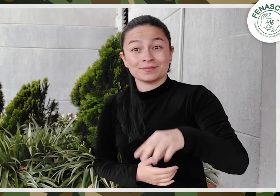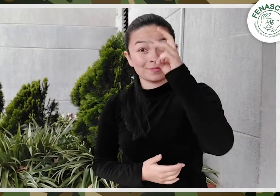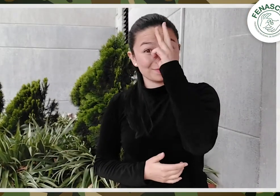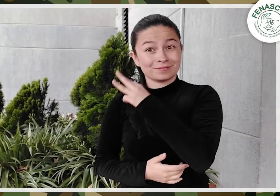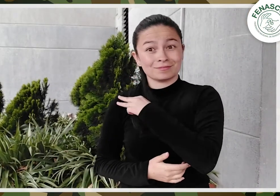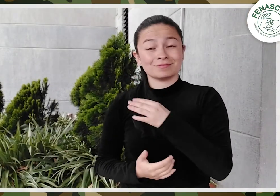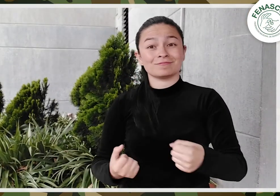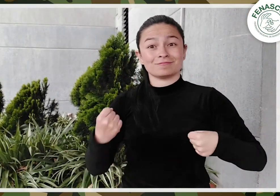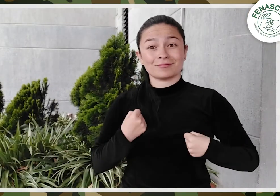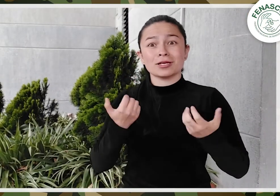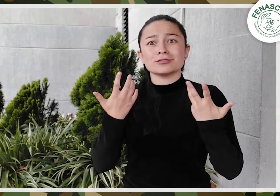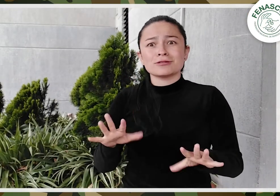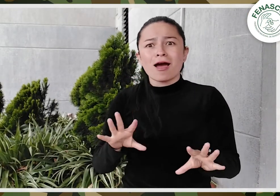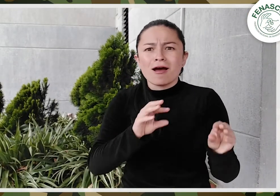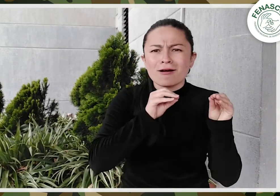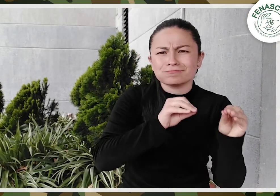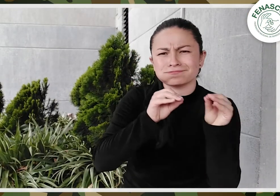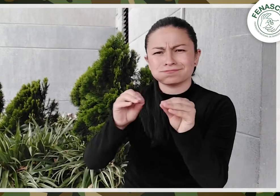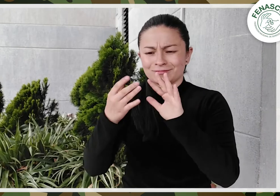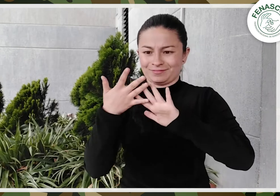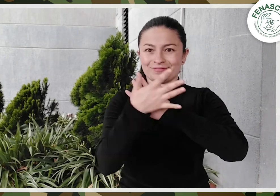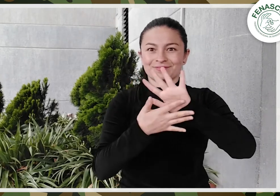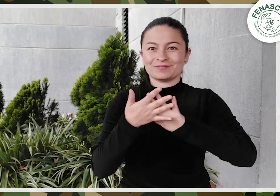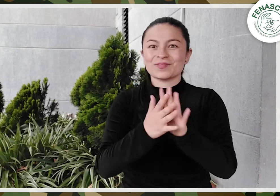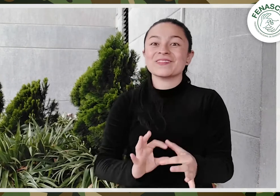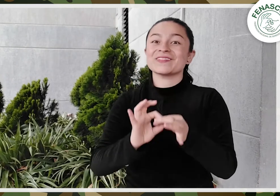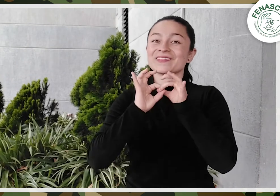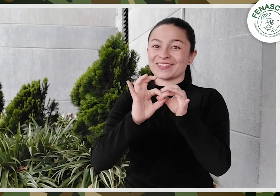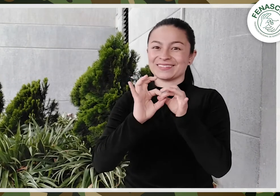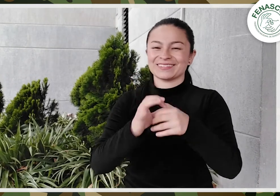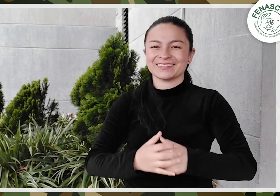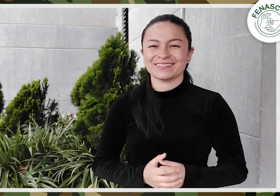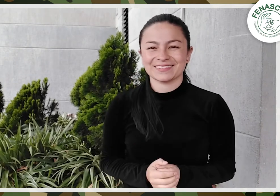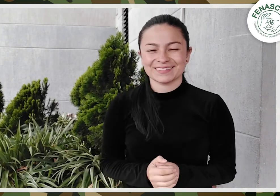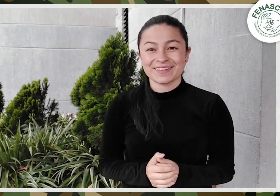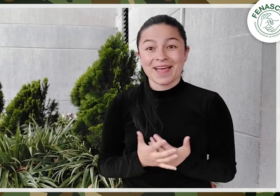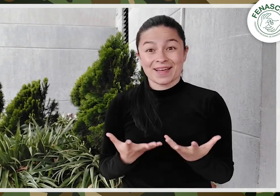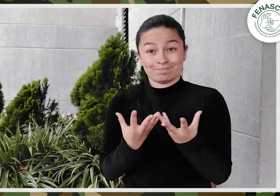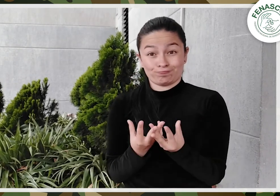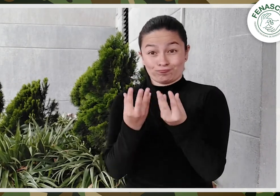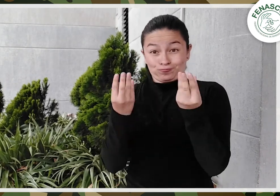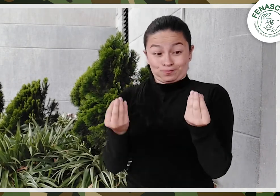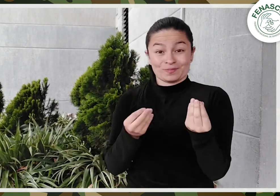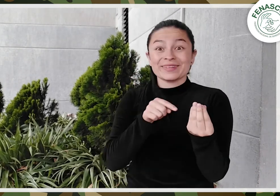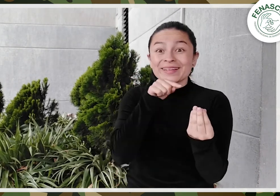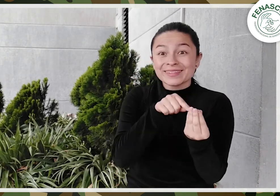quienes se interesaron en tomar los cursos de lengua de señas en FENASCOL. Inició con un grupo quienes han